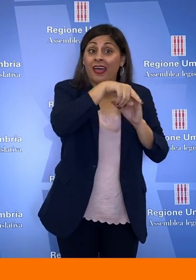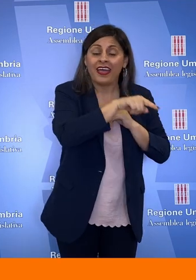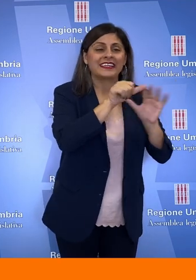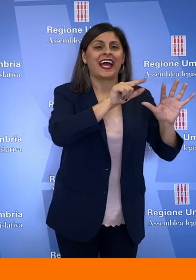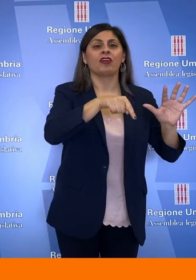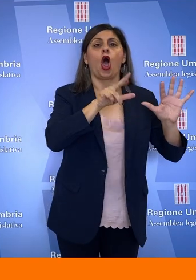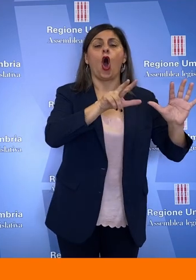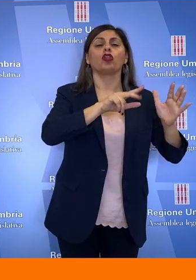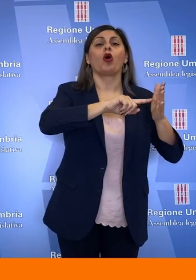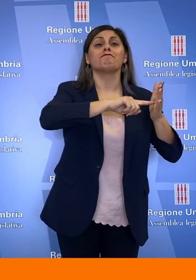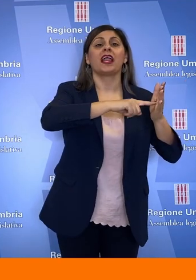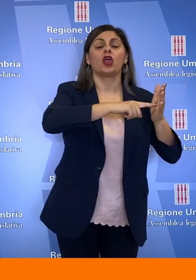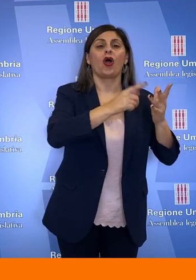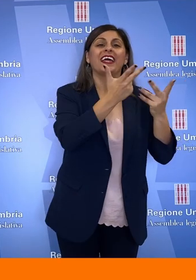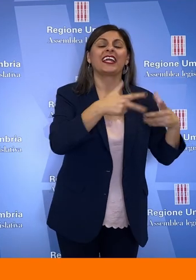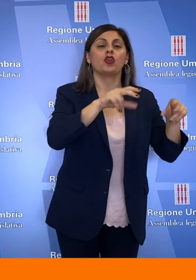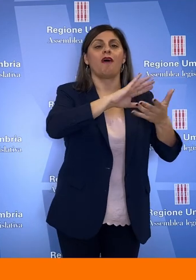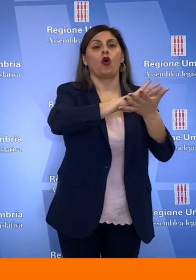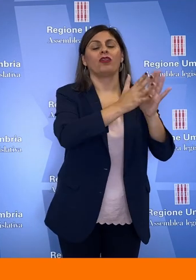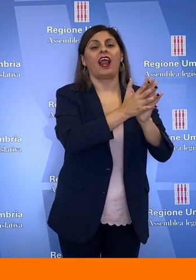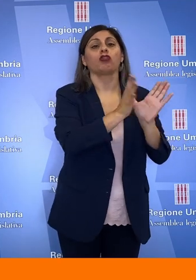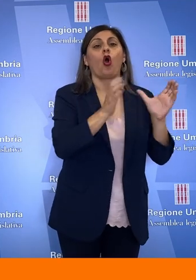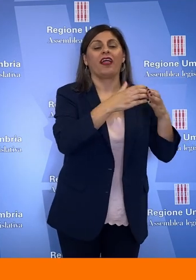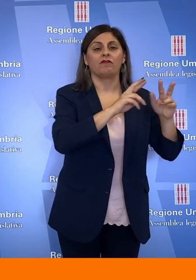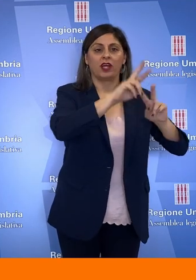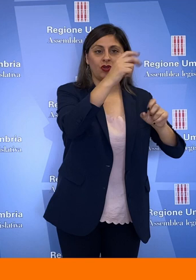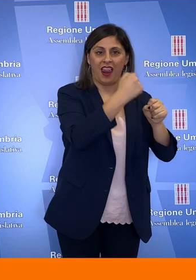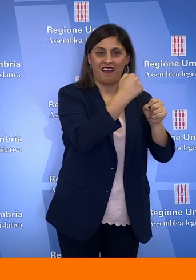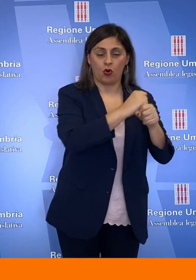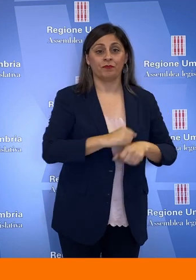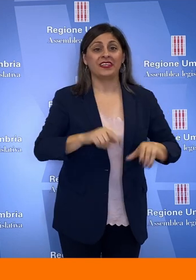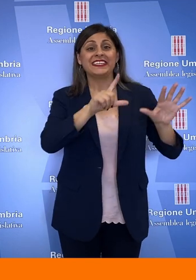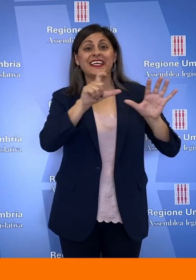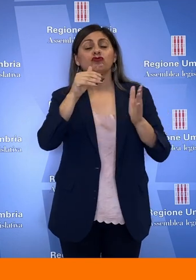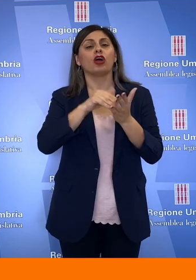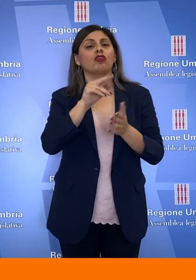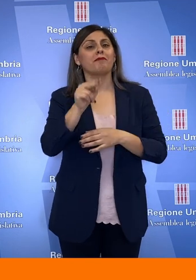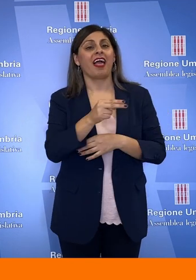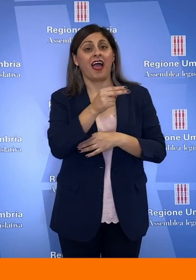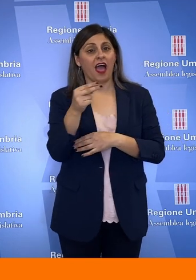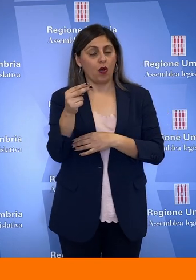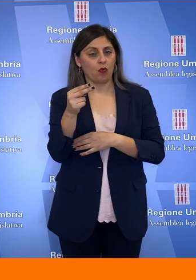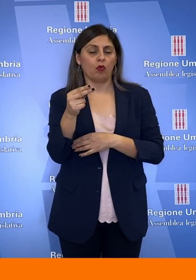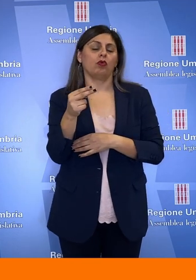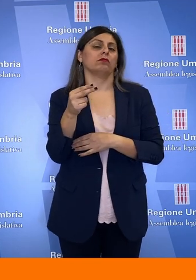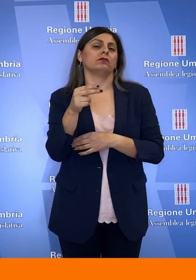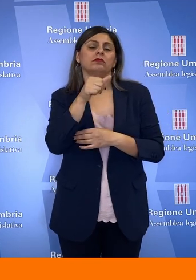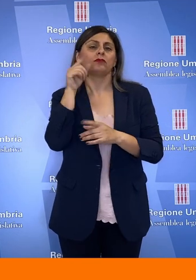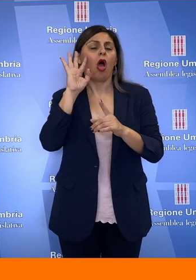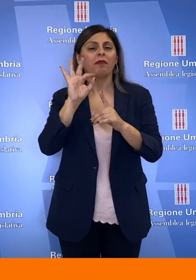milioni per il rinnovo del contratto collettivo nazionale di lavoro, 700 mila euro per favorire la disponibilità di